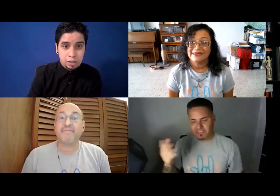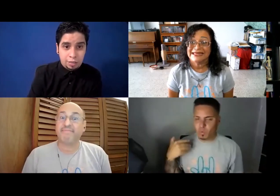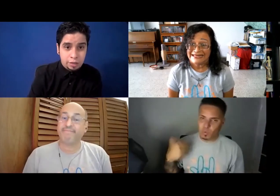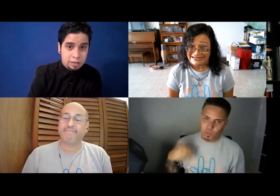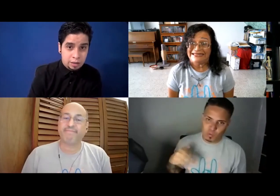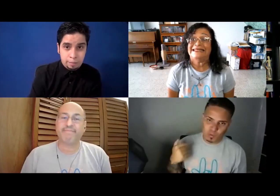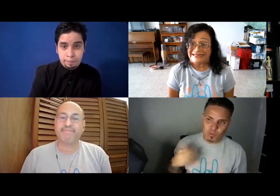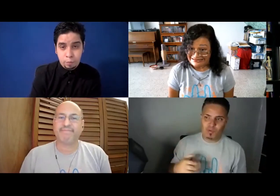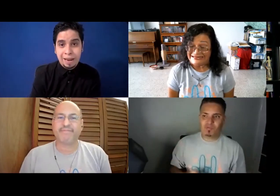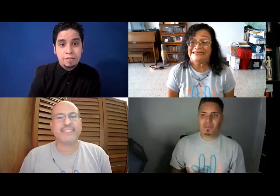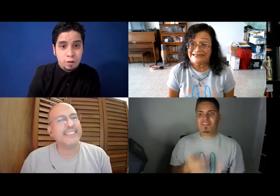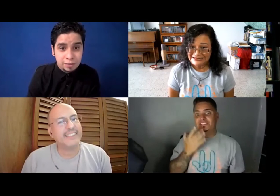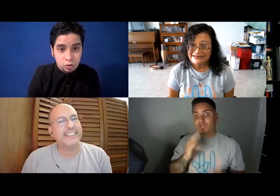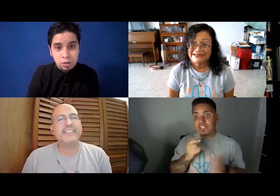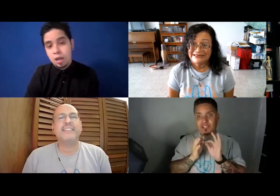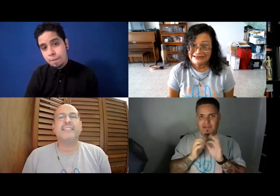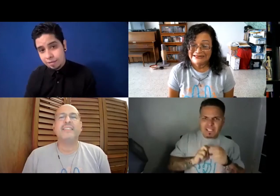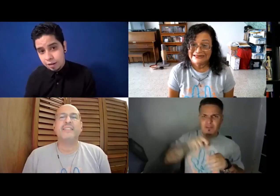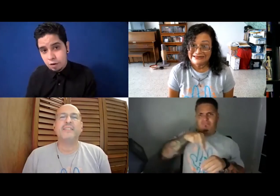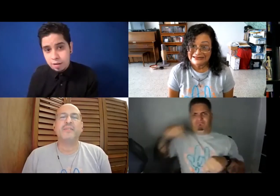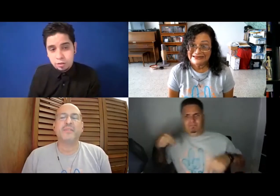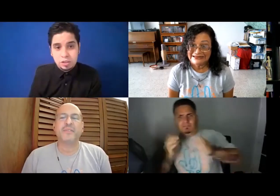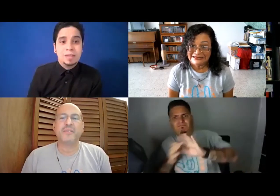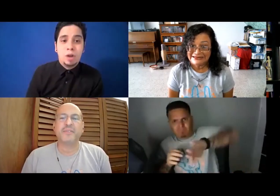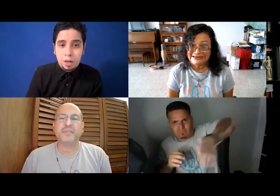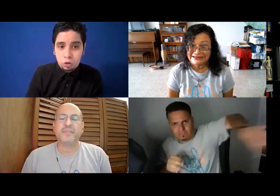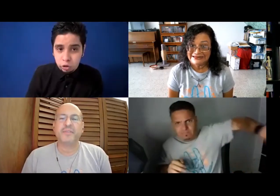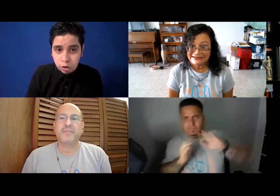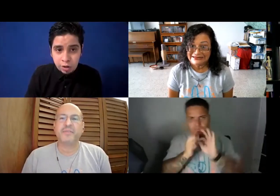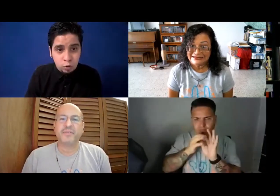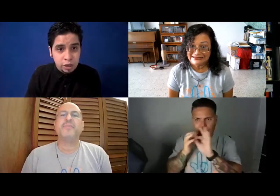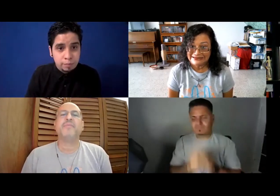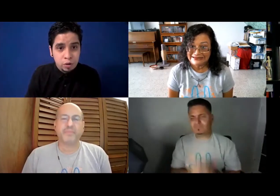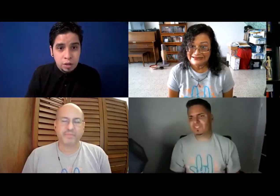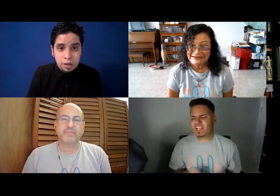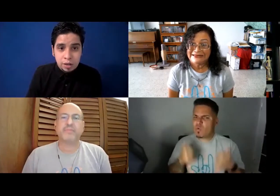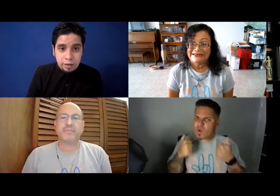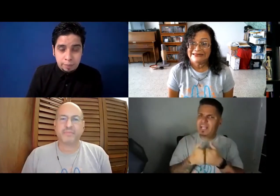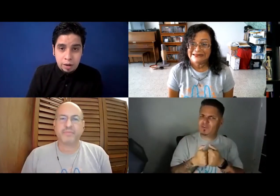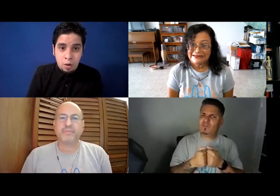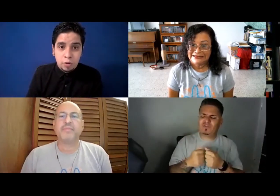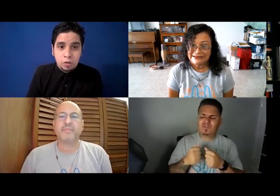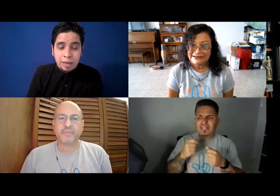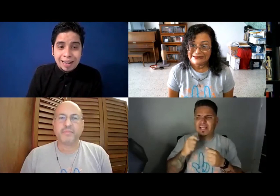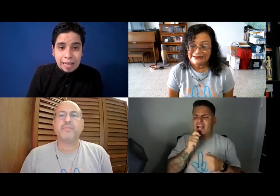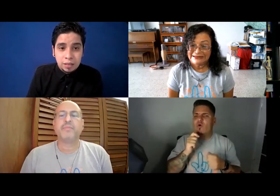tratando de ver la información, pasar la información, disimular que todo esto está ocurriendo al mismo tiempo. Pues es un proceso bien irritante.